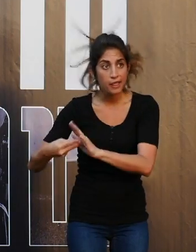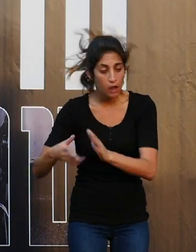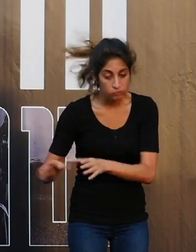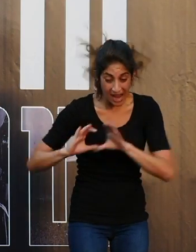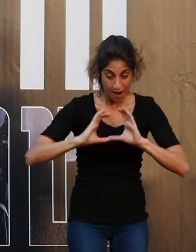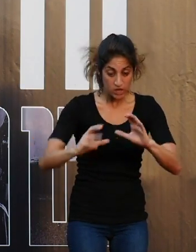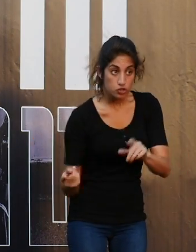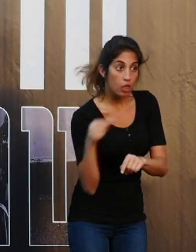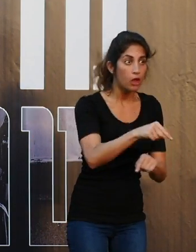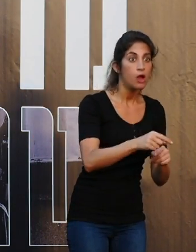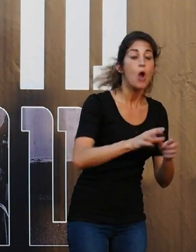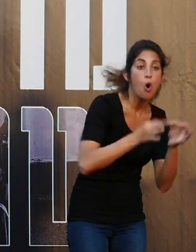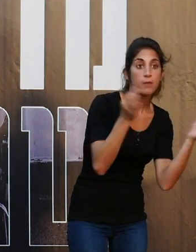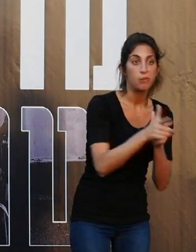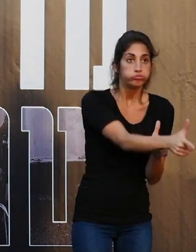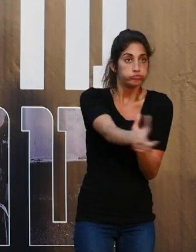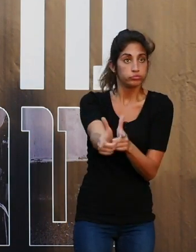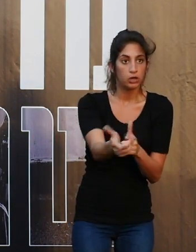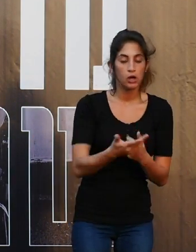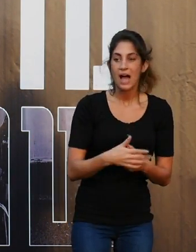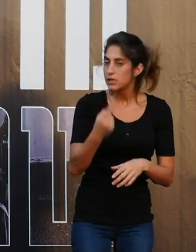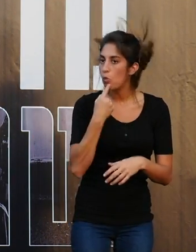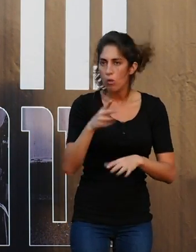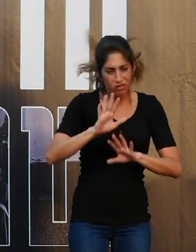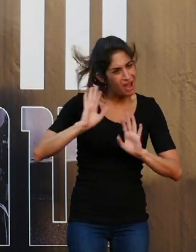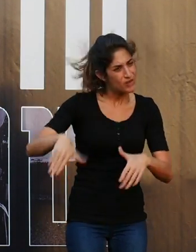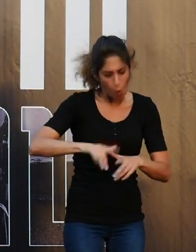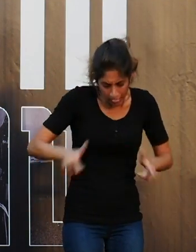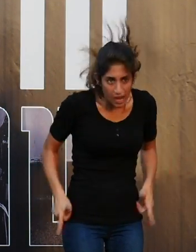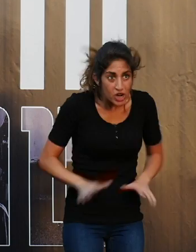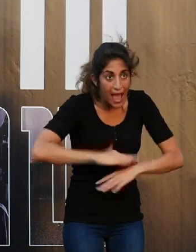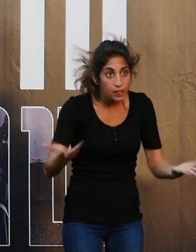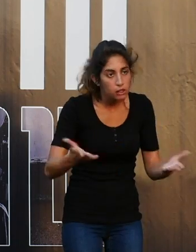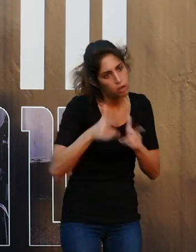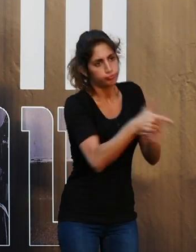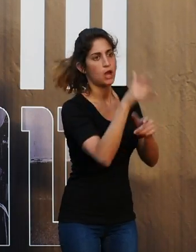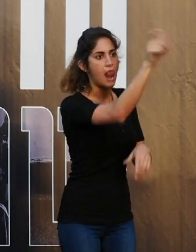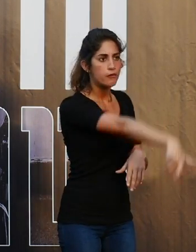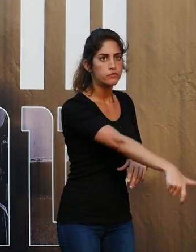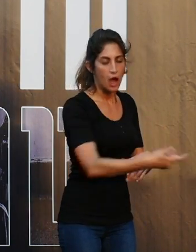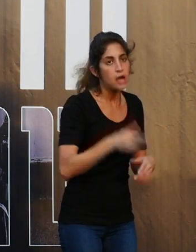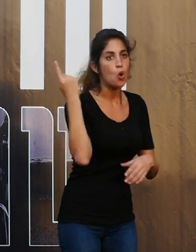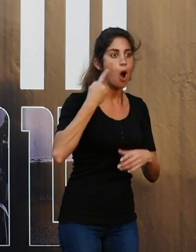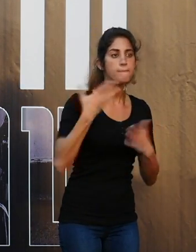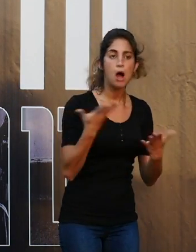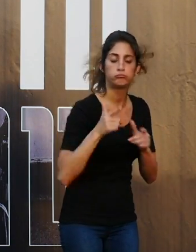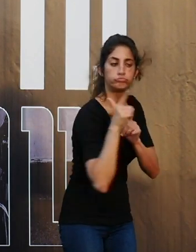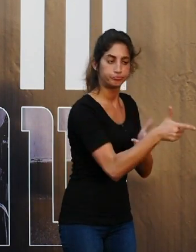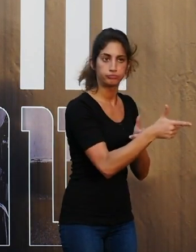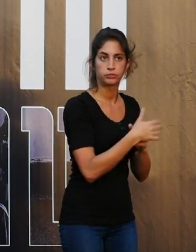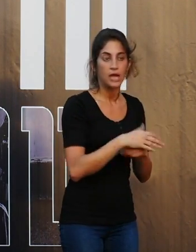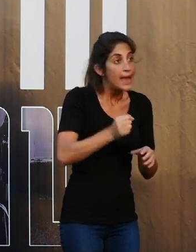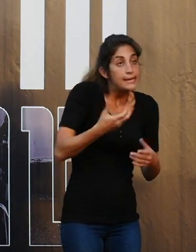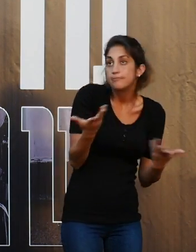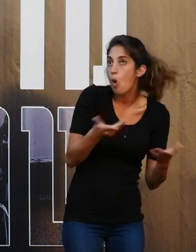למקום אחר ומתחים לראות שוב. אז אמרו, גם אם הוא לא חמוש, תראה בו. אז ההורה הייתה לראות, אלא אם כן זה איזה ילד